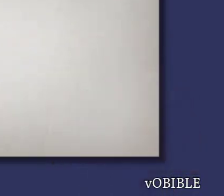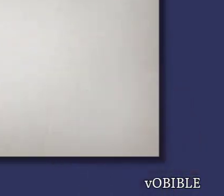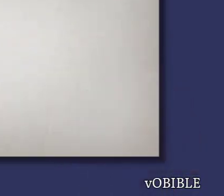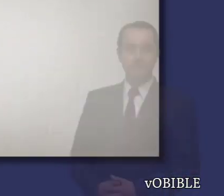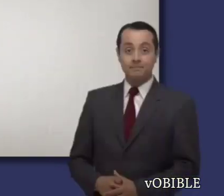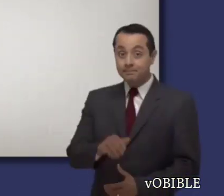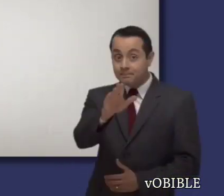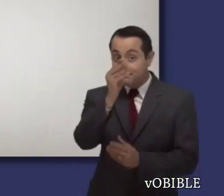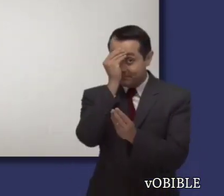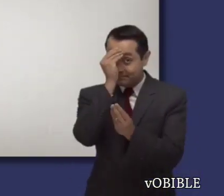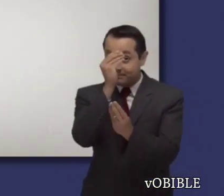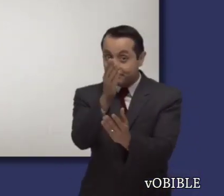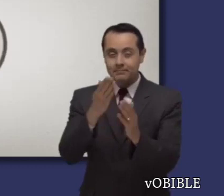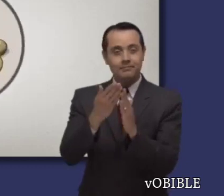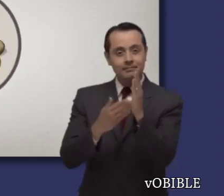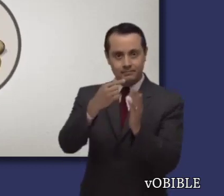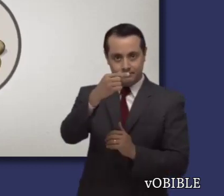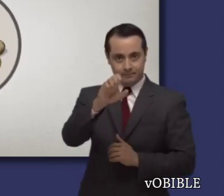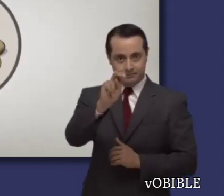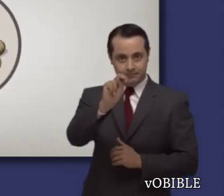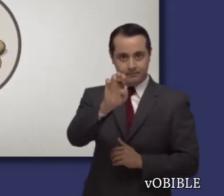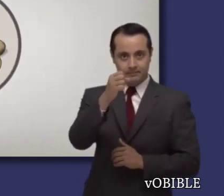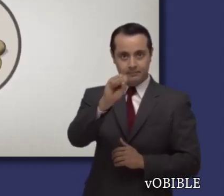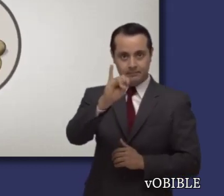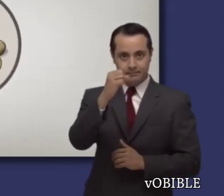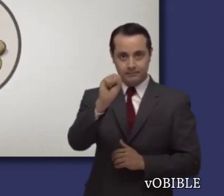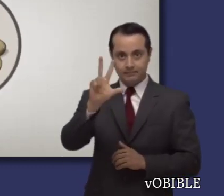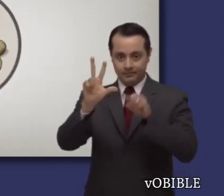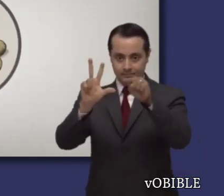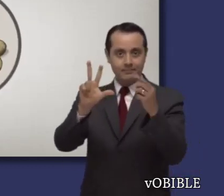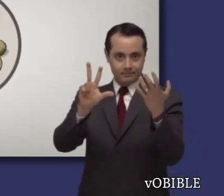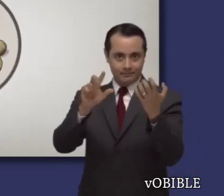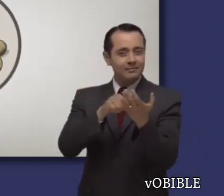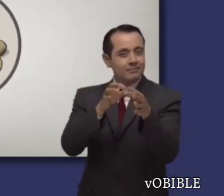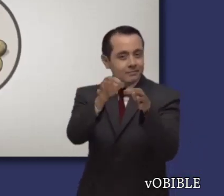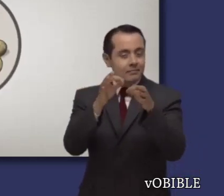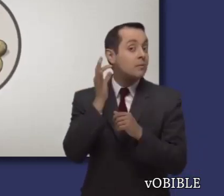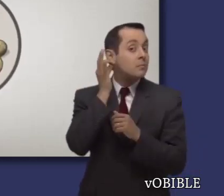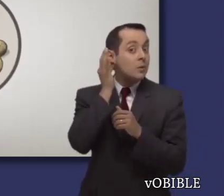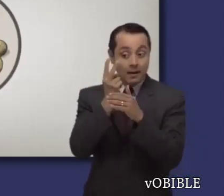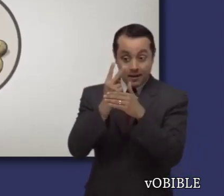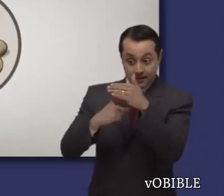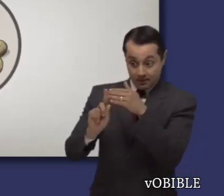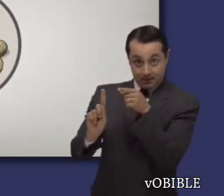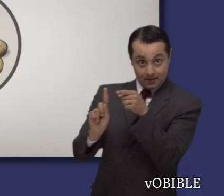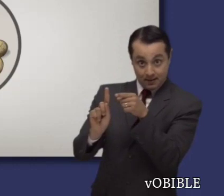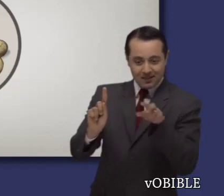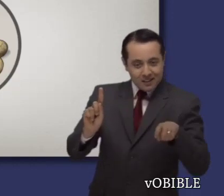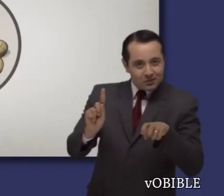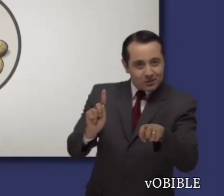¿Lo sabía? En Génesis 3 15, Dios predijo que la descendencia de una mujer simbólica